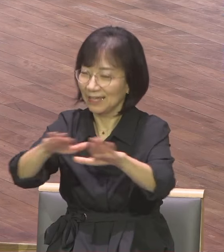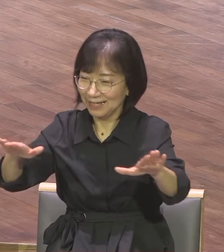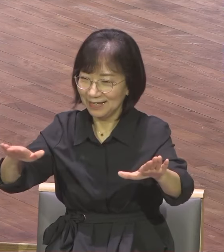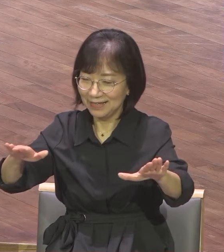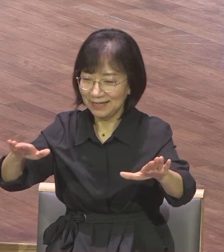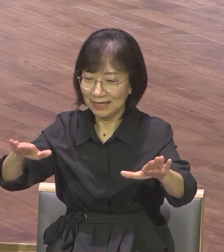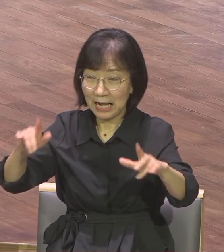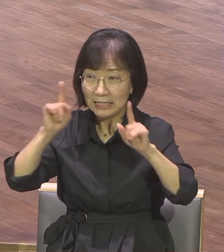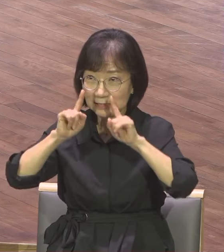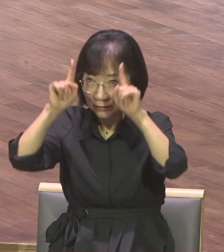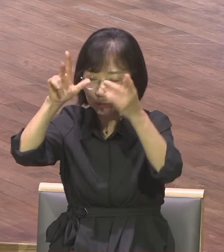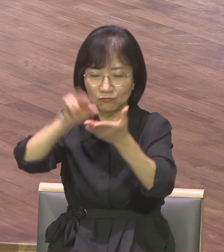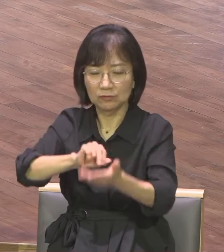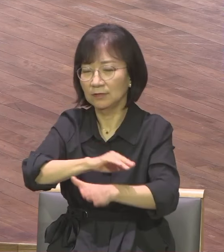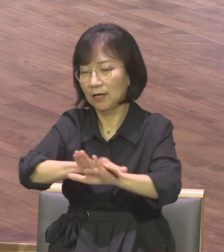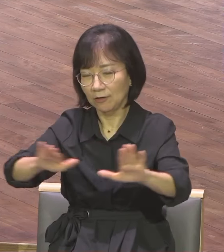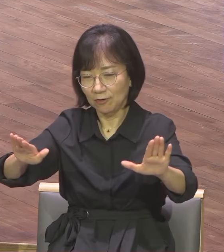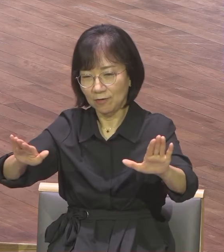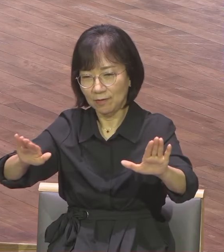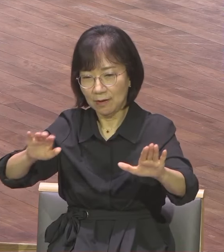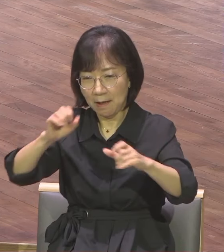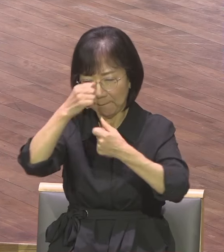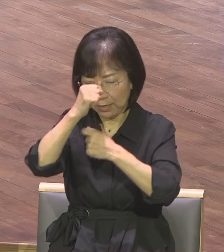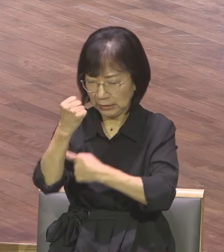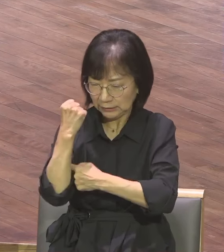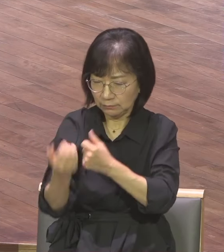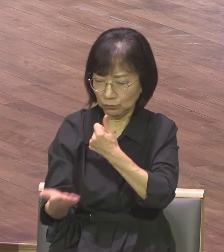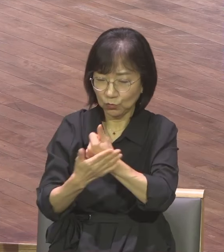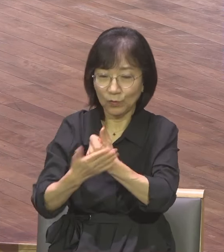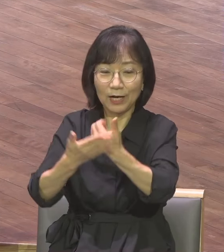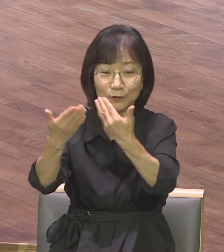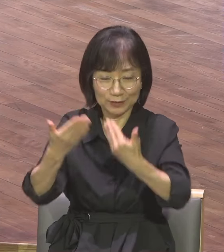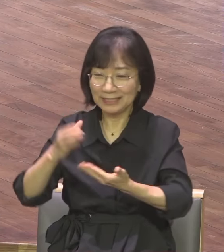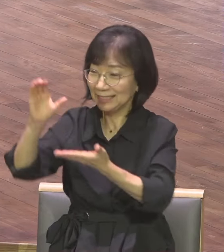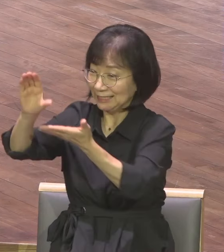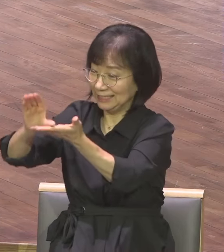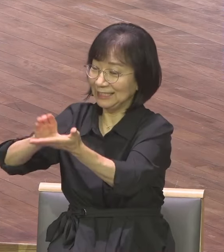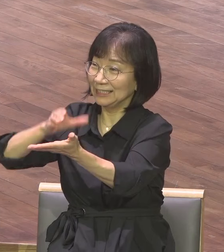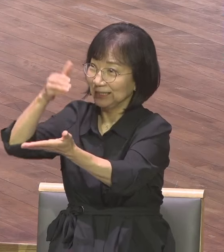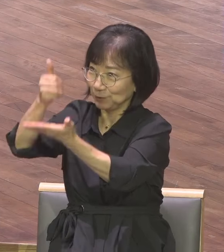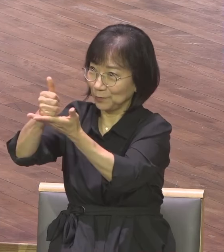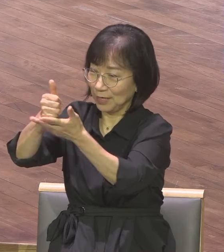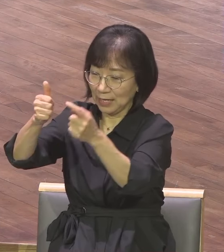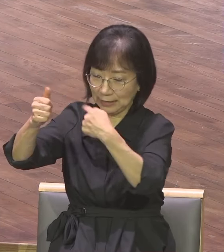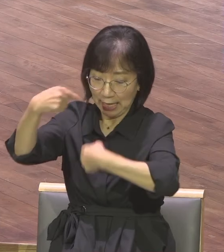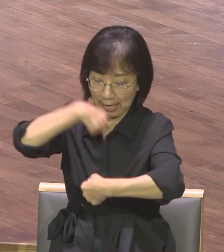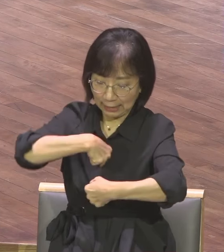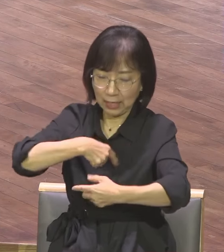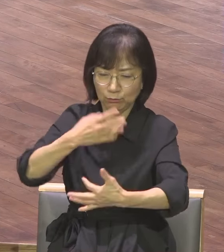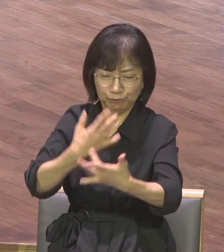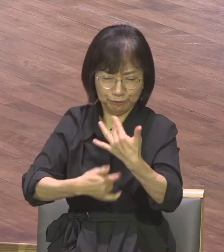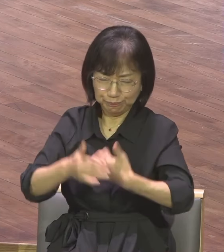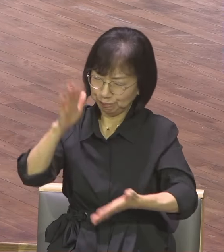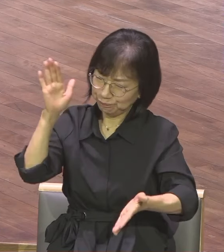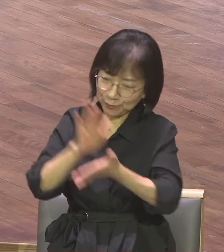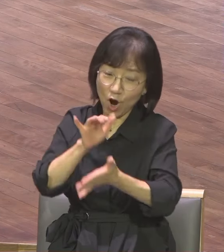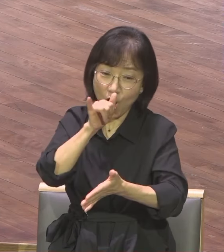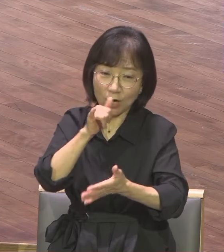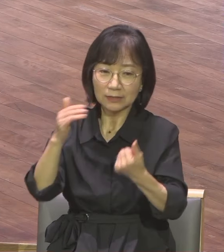문제를 해결해 주신 그 그리스도의 사랑이 우리 속에 풀로 임했기 때문에 이제는 머물러 있으면 안 되고